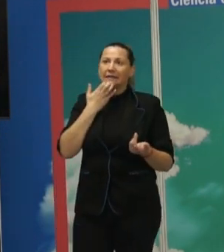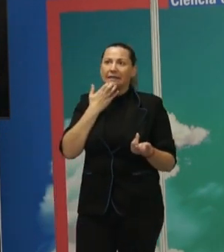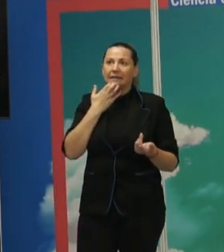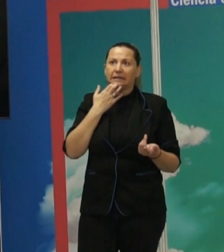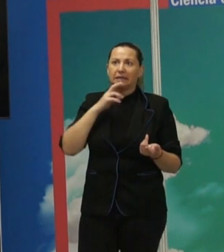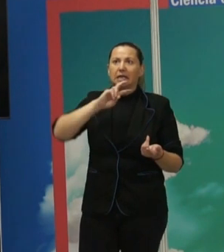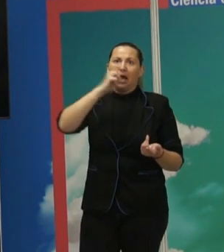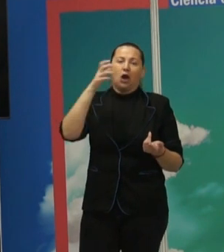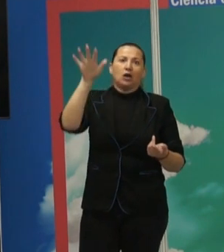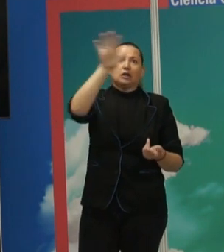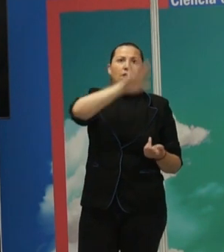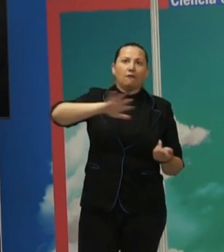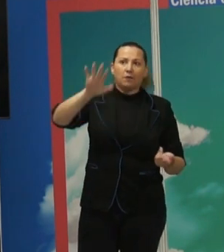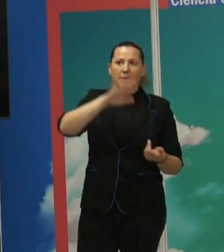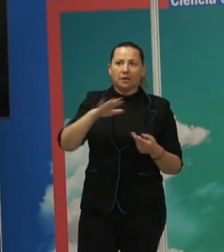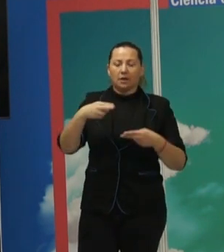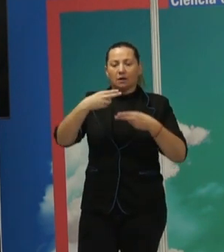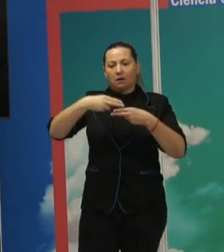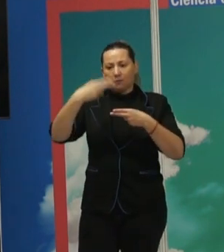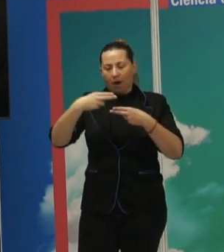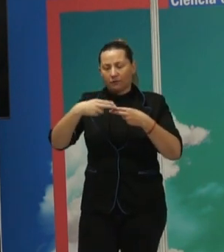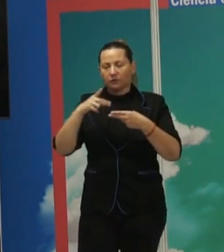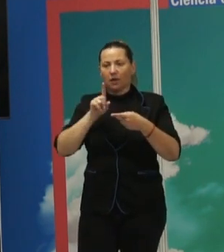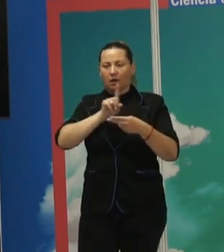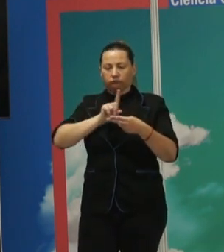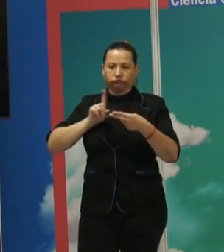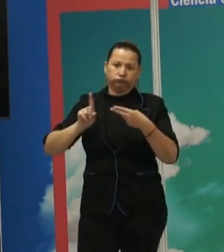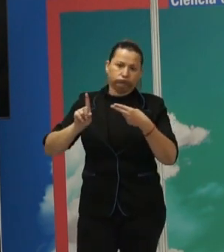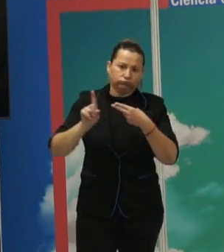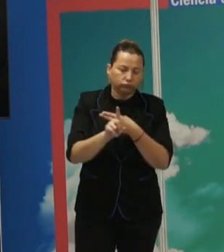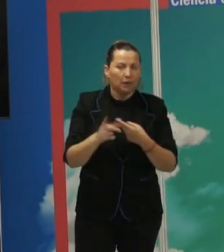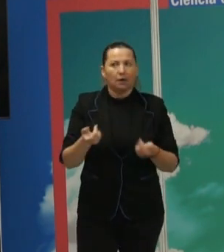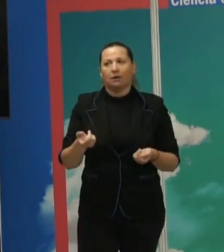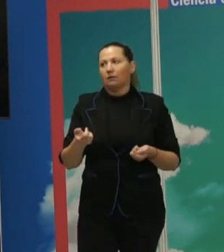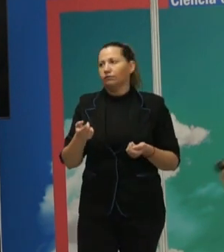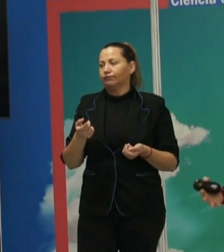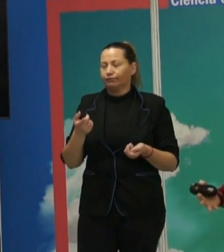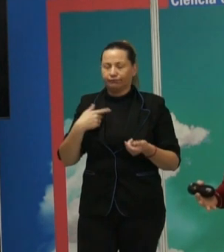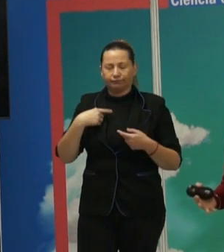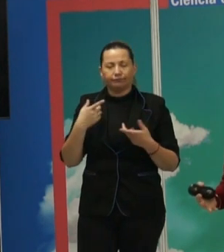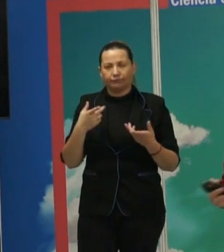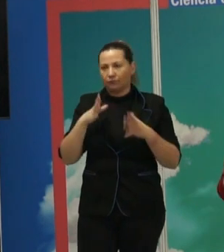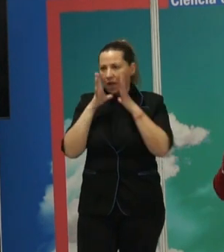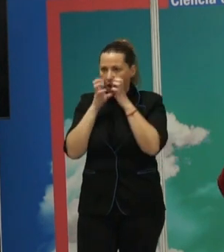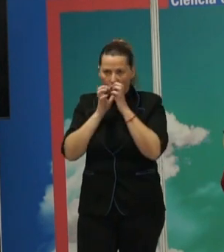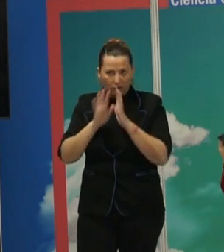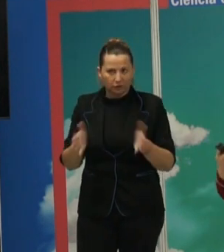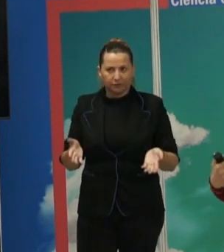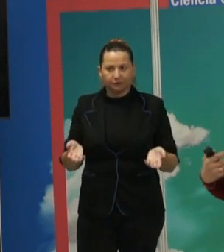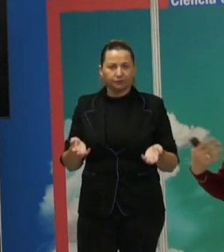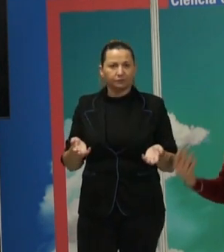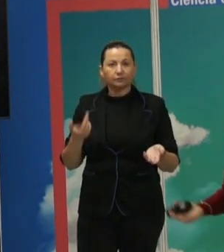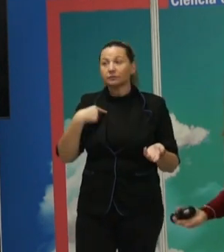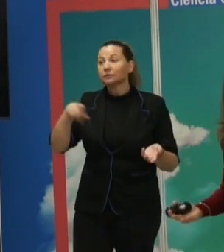parafernalia para atravesar una frontera, y sobre todo dependiendo de dónde vengas, pues pueden ser realmente atroces. O sea, estamos muy